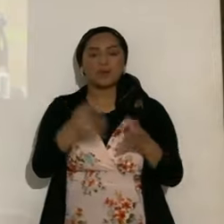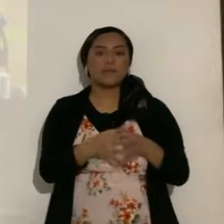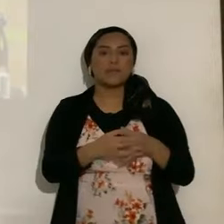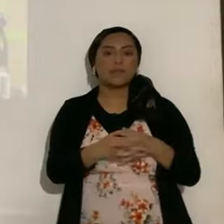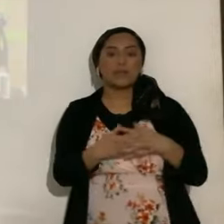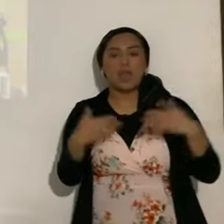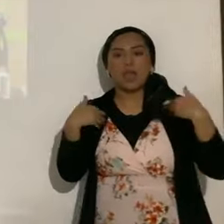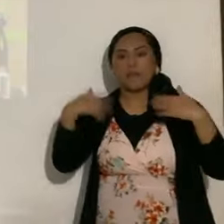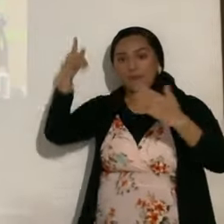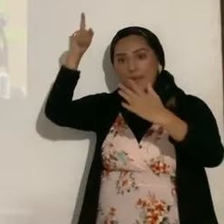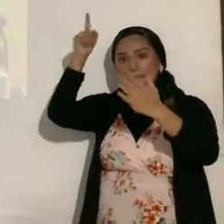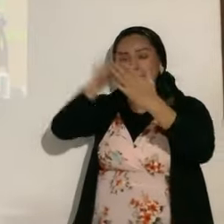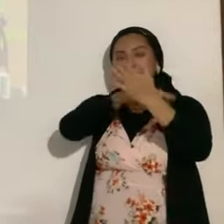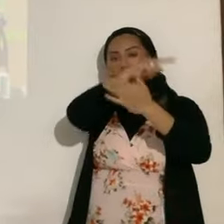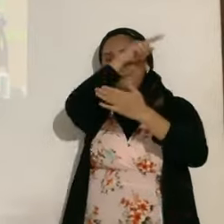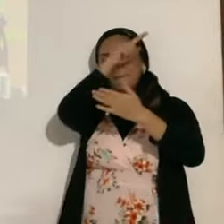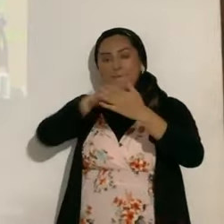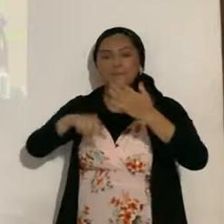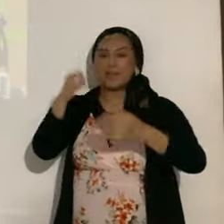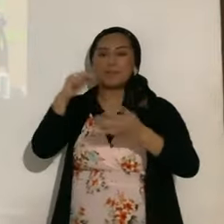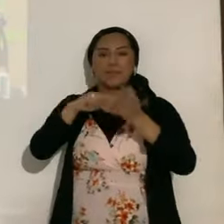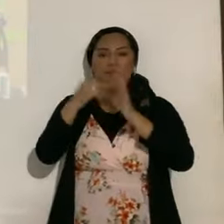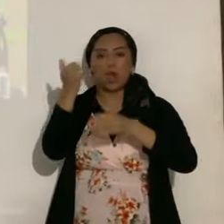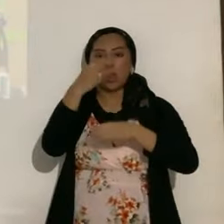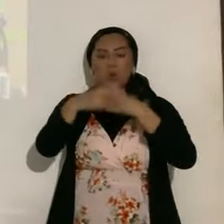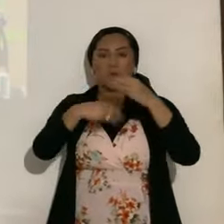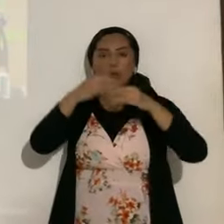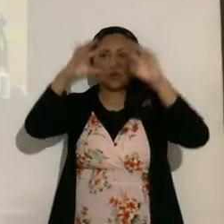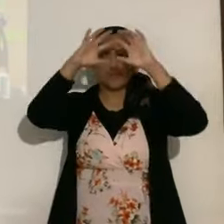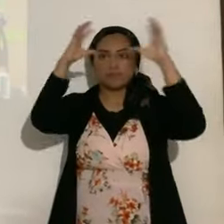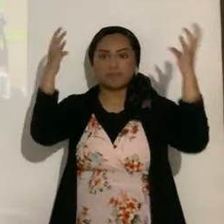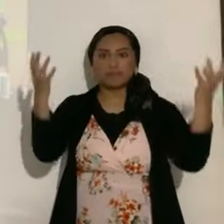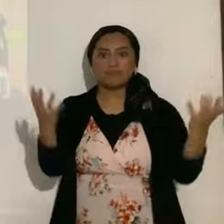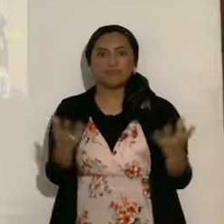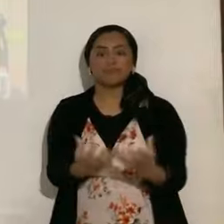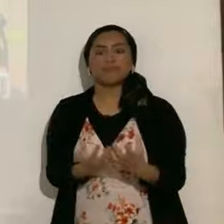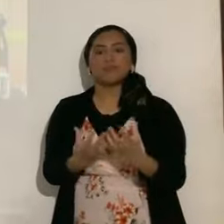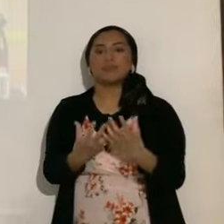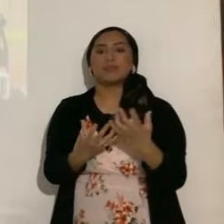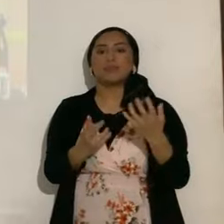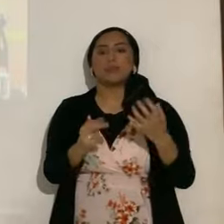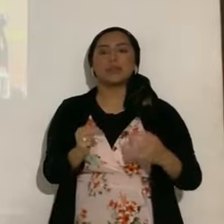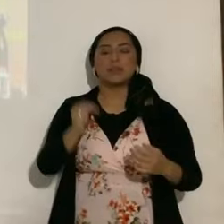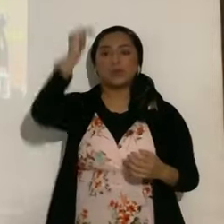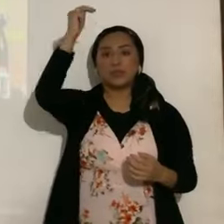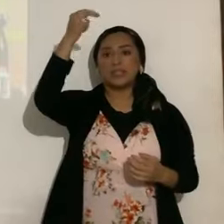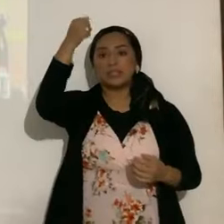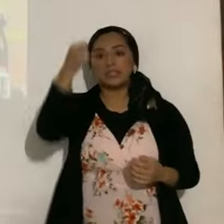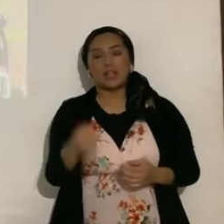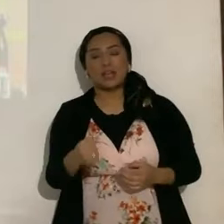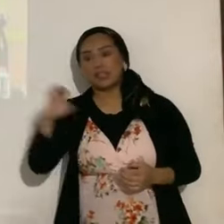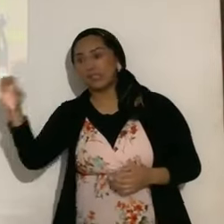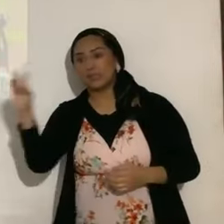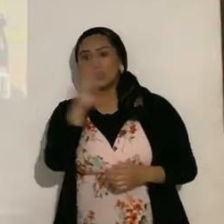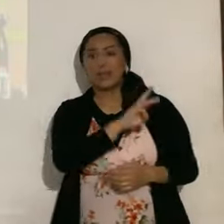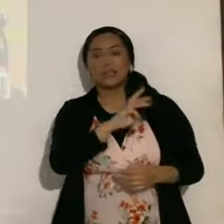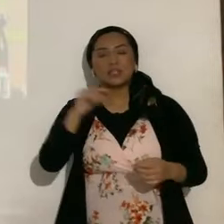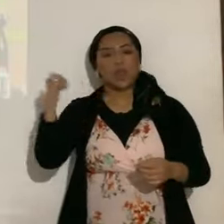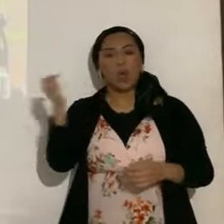tache por arriba, tache por abajo, hemisferio norte, hemisferio sur, y habrá taches por todo el